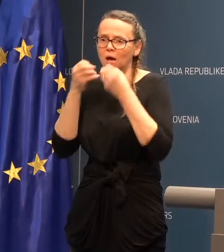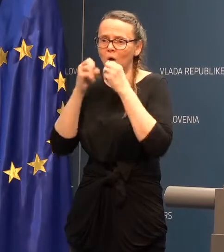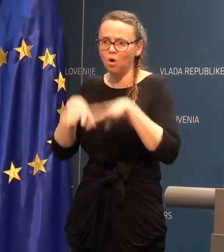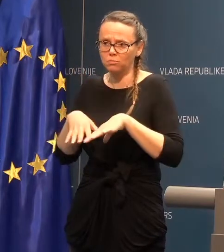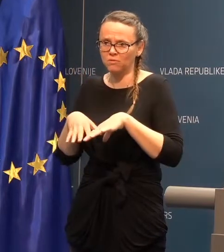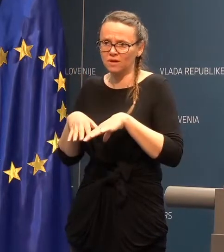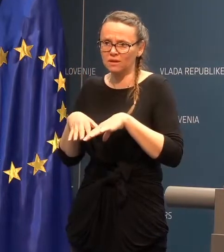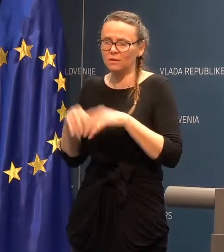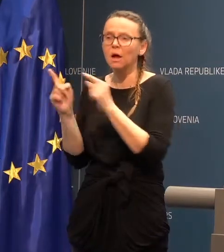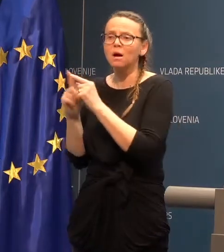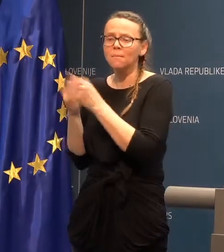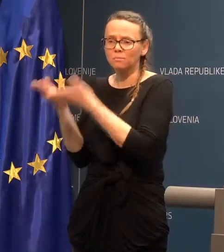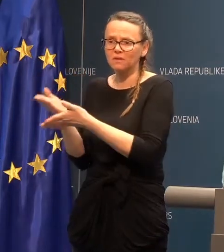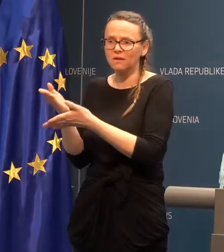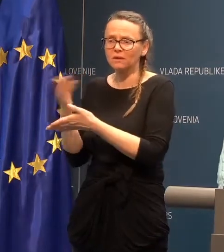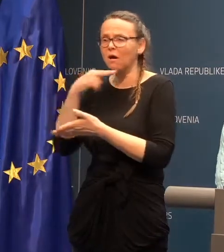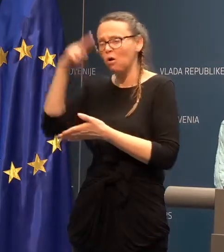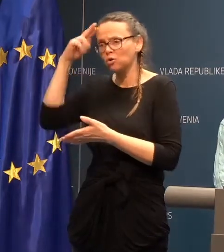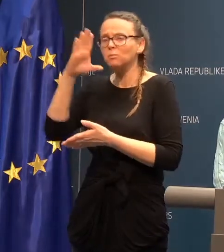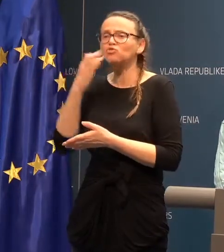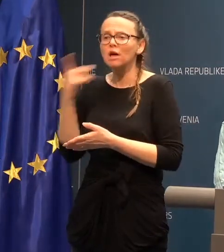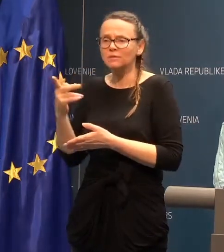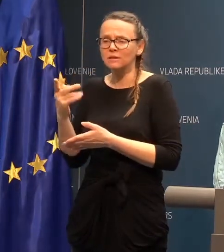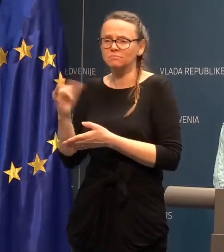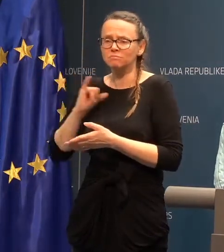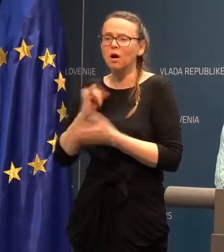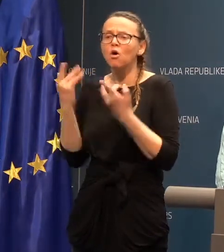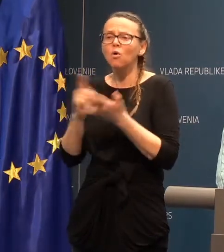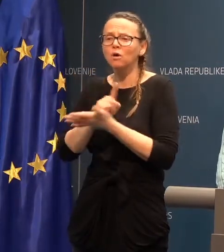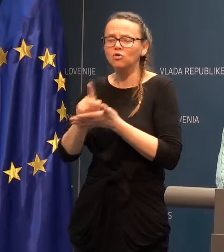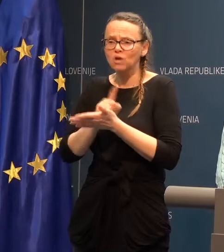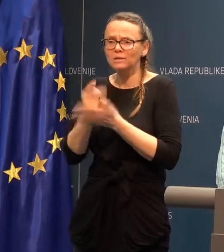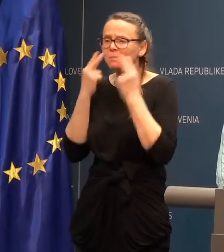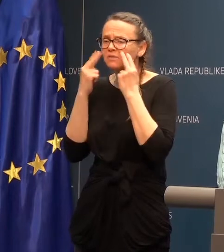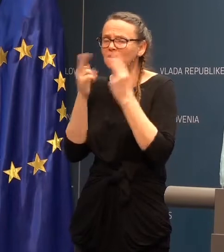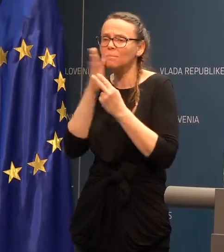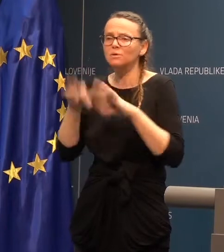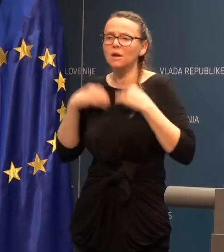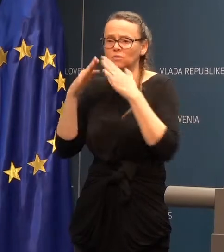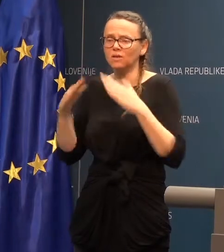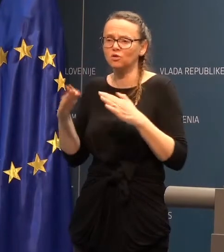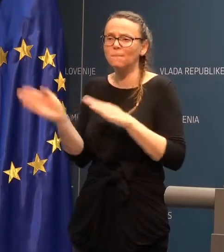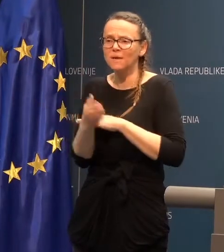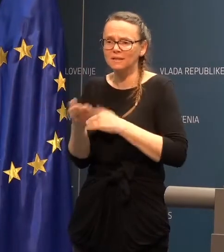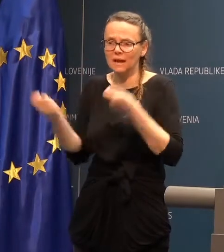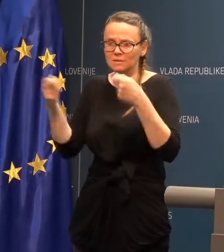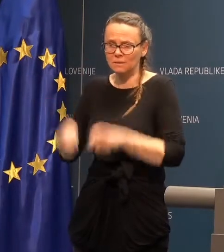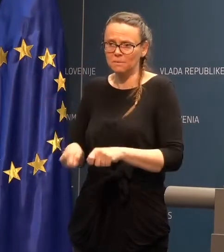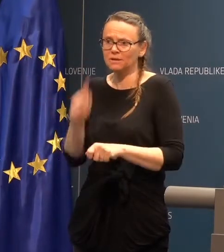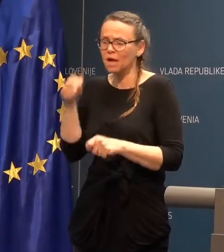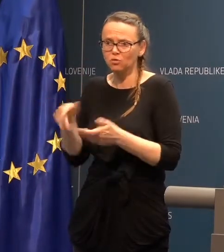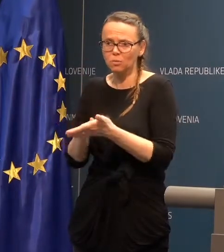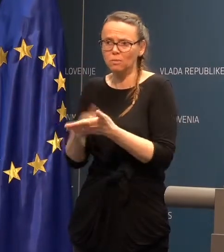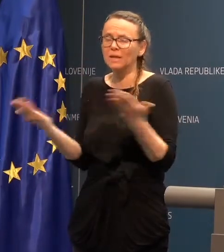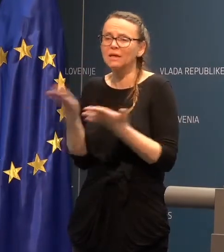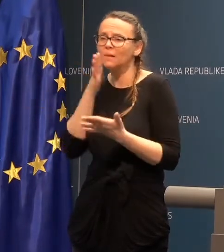Hvala. Hvala. Mene si pa bozvočala, na koliko časa predvedevate, da bo zdravstveni domovne kliki zaprt? Kaj zdaj to pravzaprav bo meni?